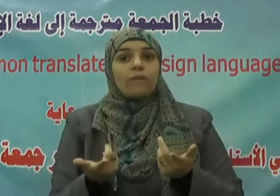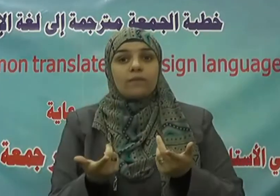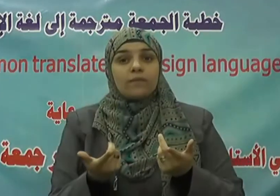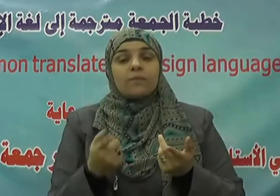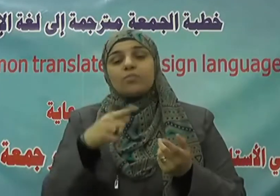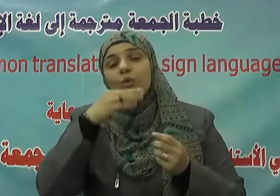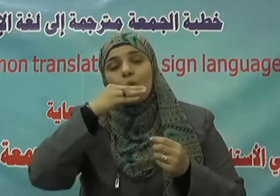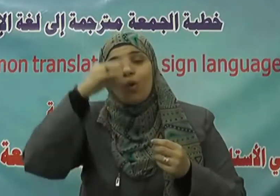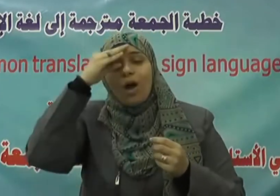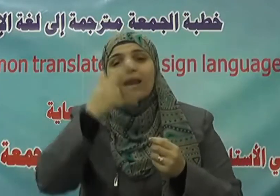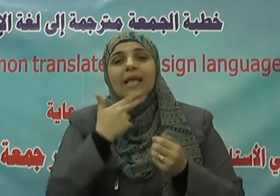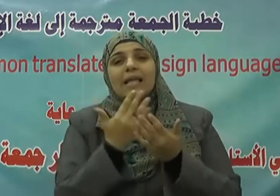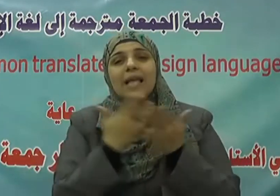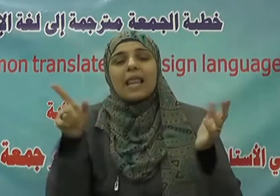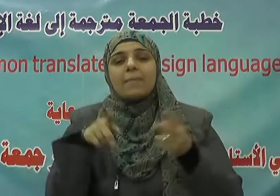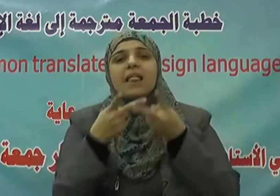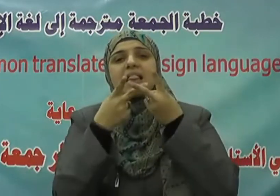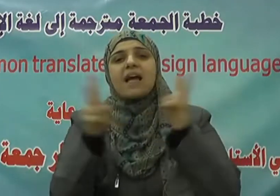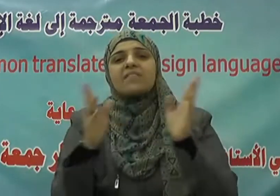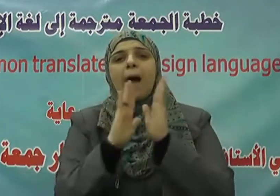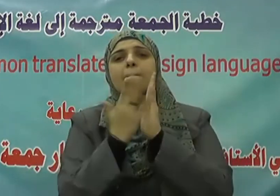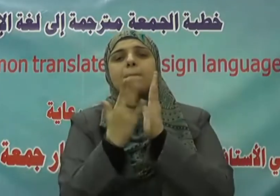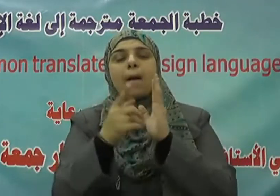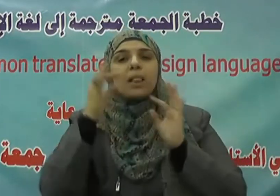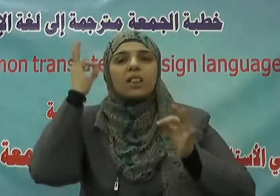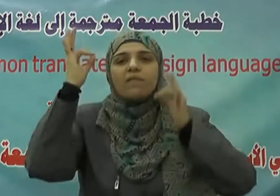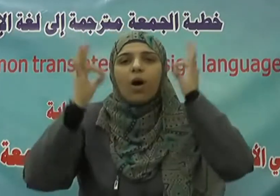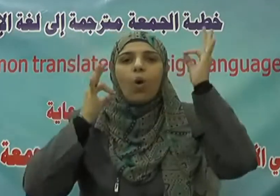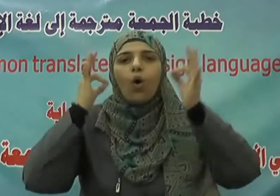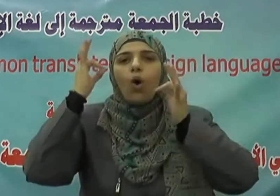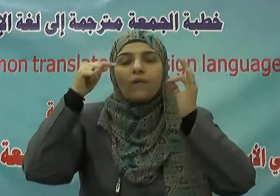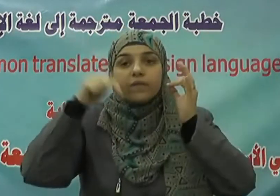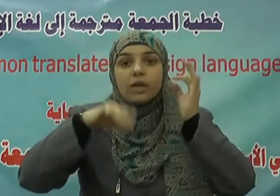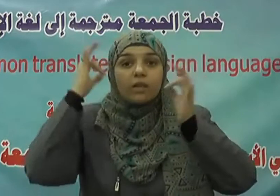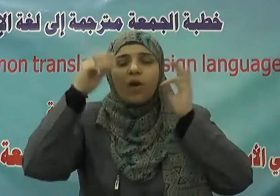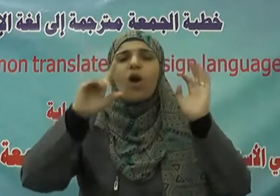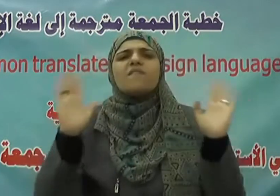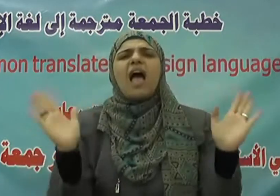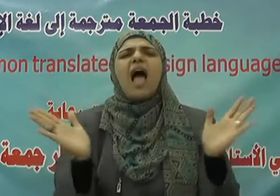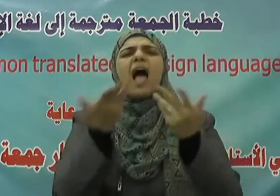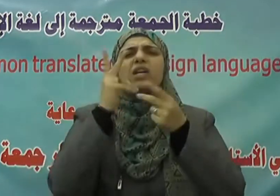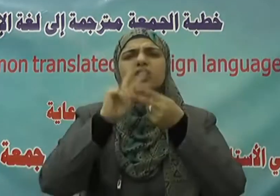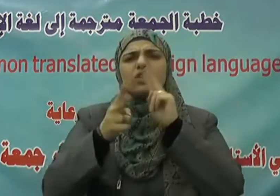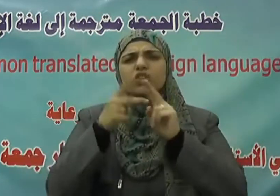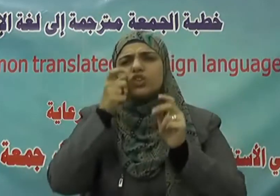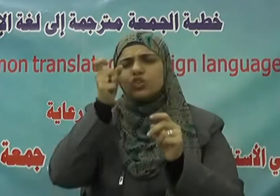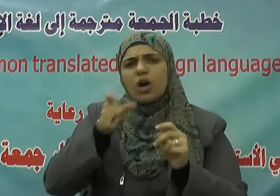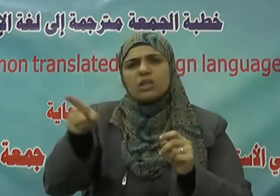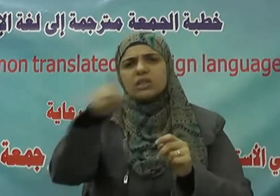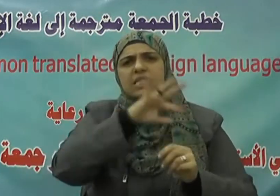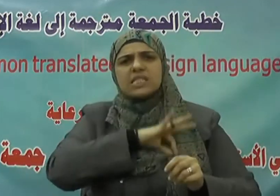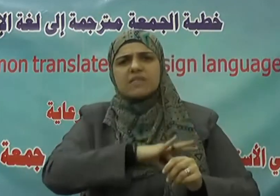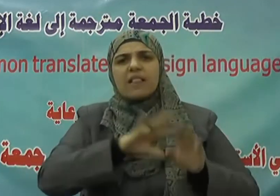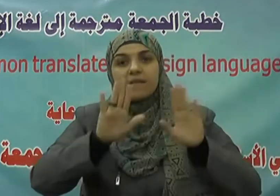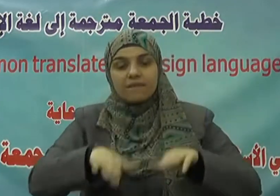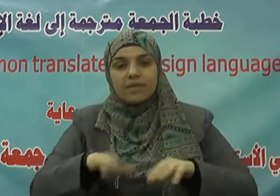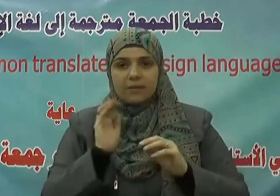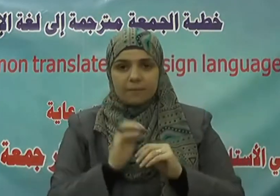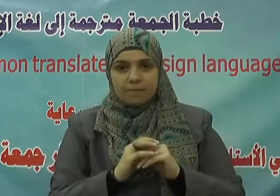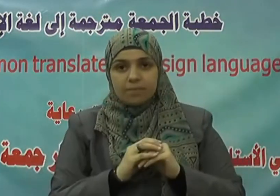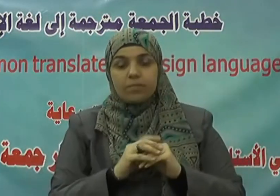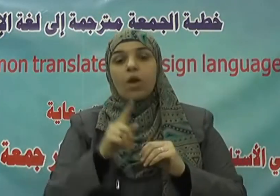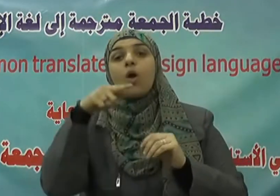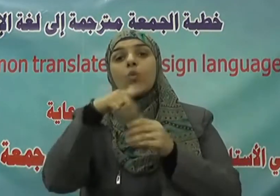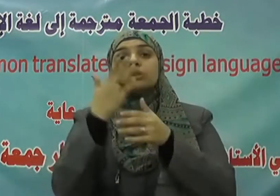الكريم يفتح لنا باب التفكر في كل ما يفيد الإنسان وهذا